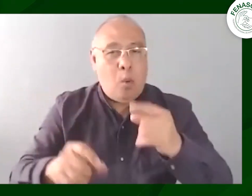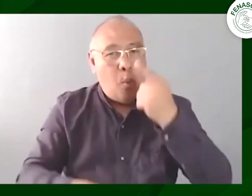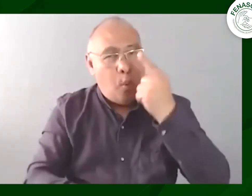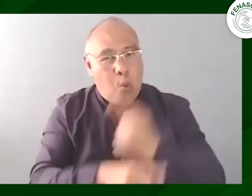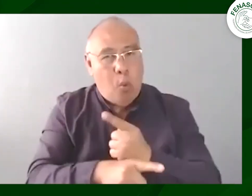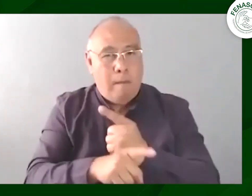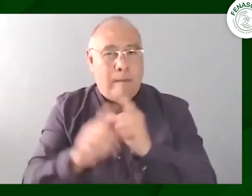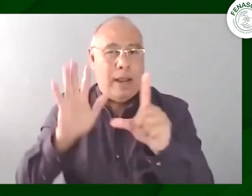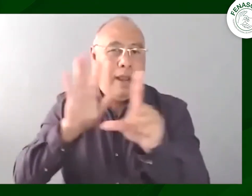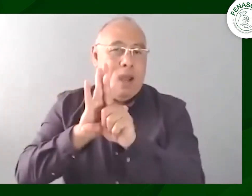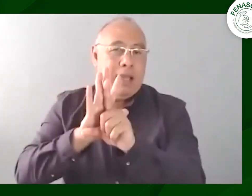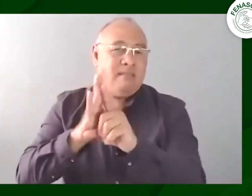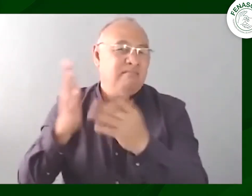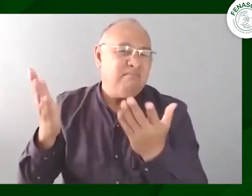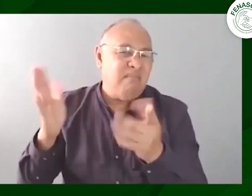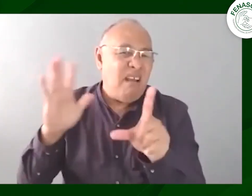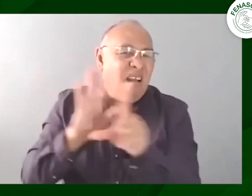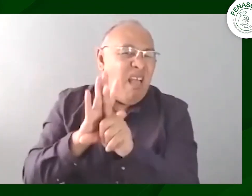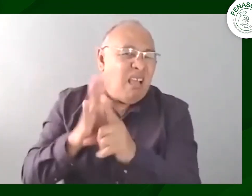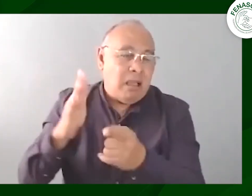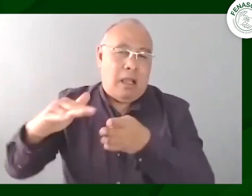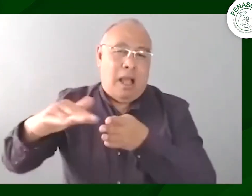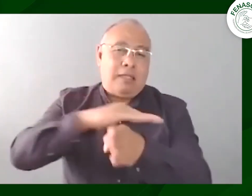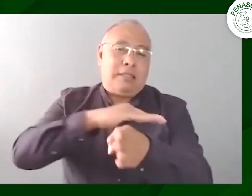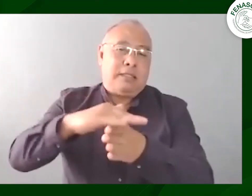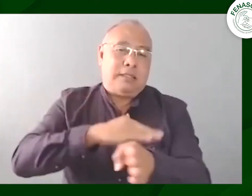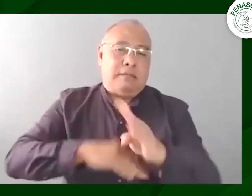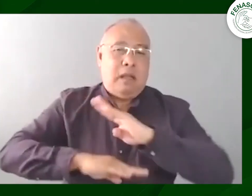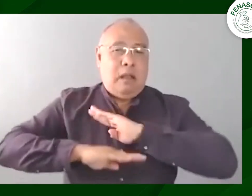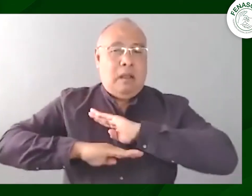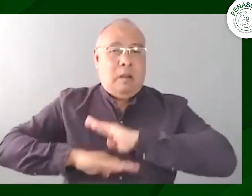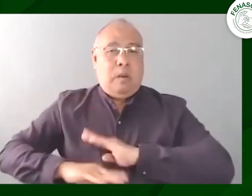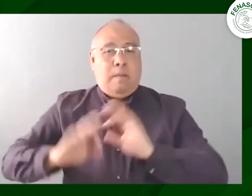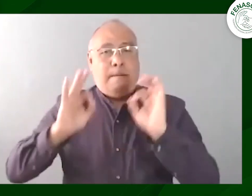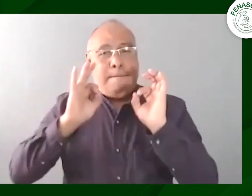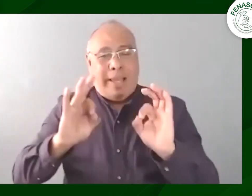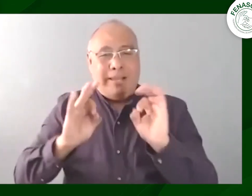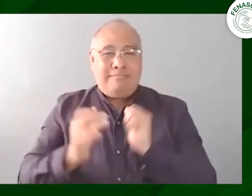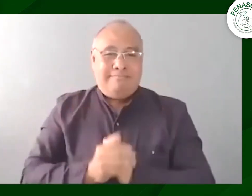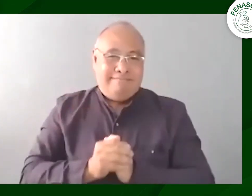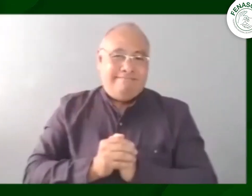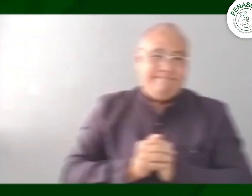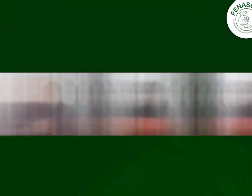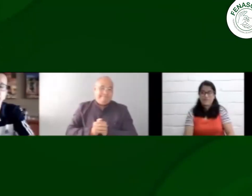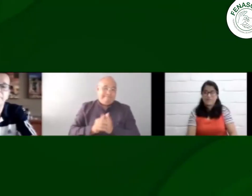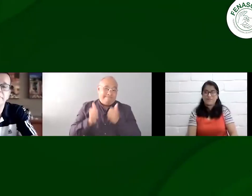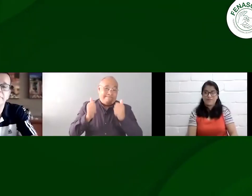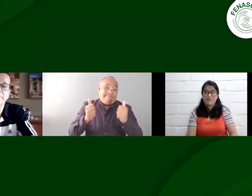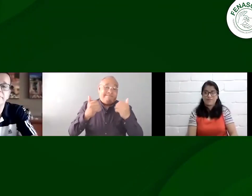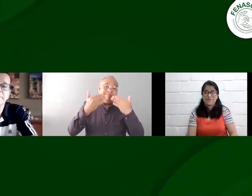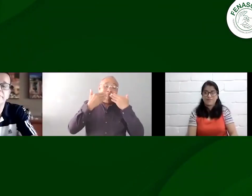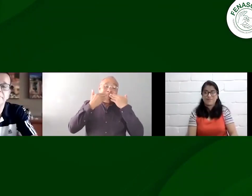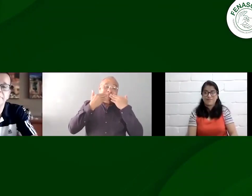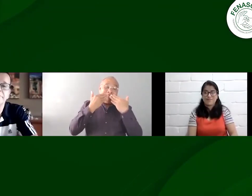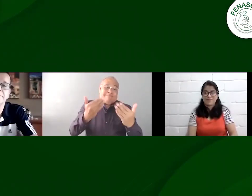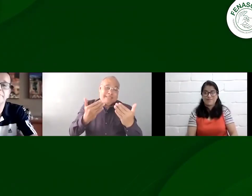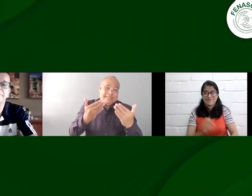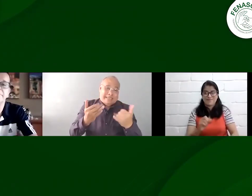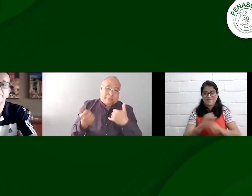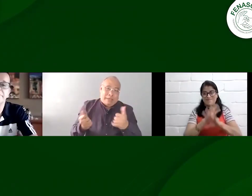permitan hacer esta incidencia frente a gobierno y que lo que está en la ley frente a accesibilidad se cumpla